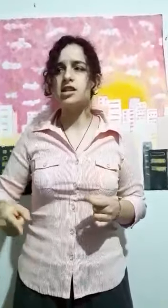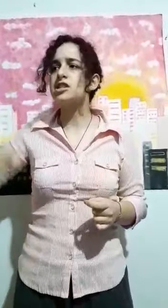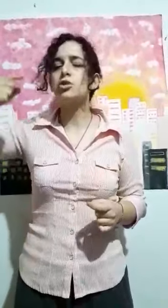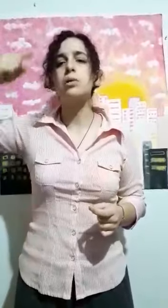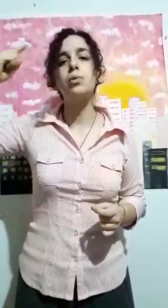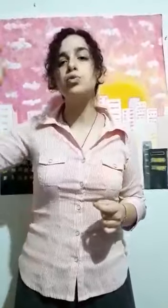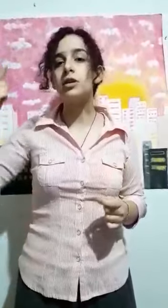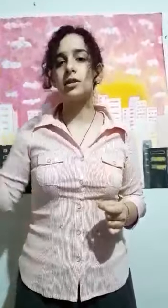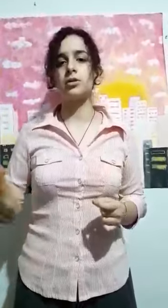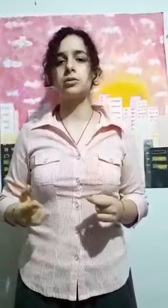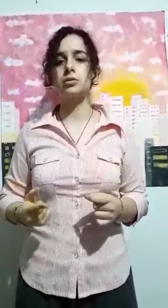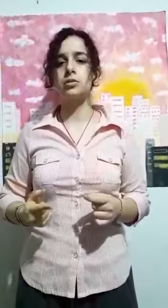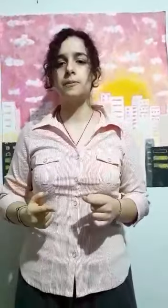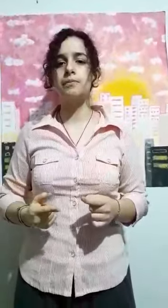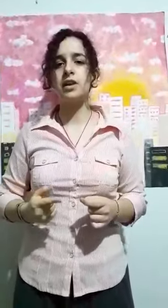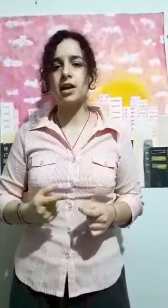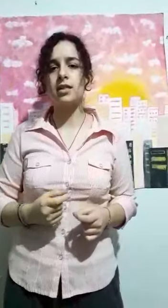sino el mundo entero. Gracias.